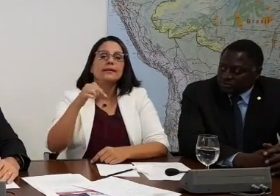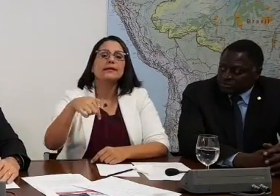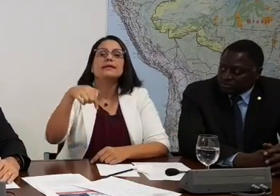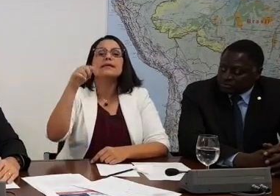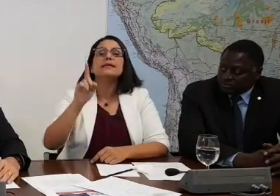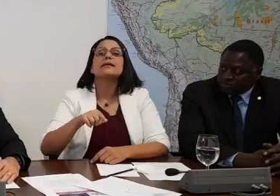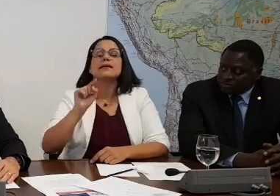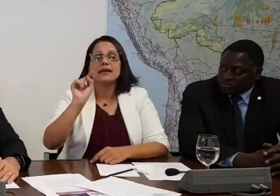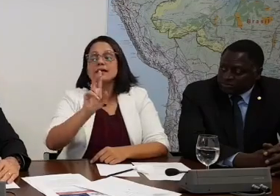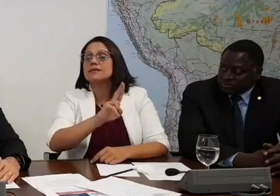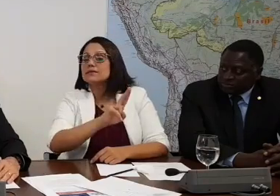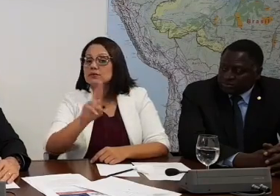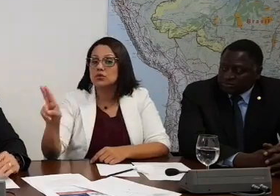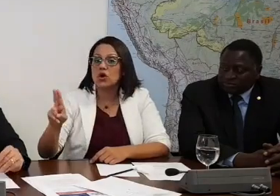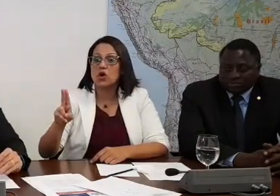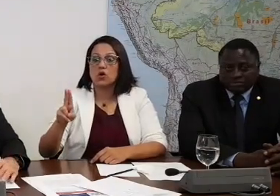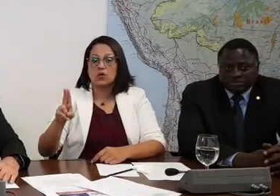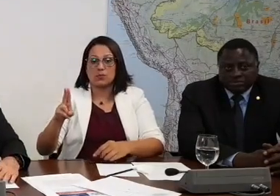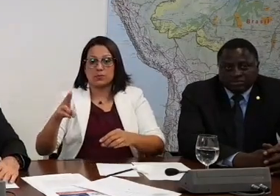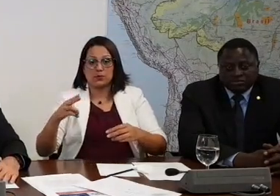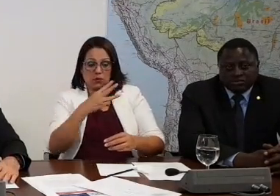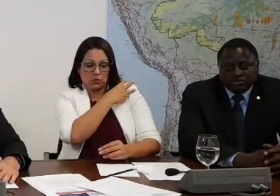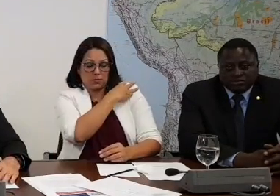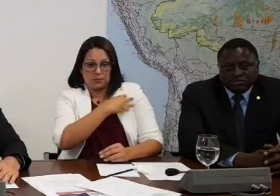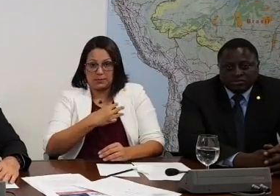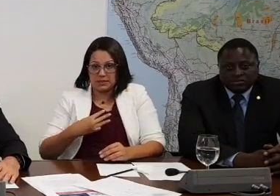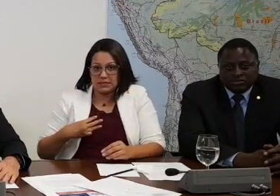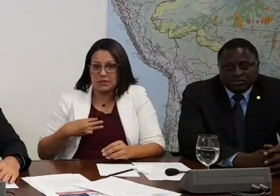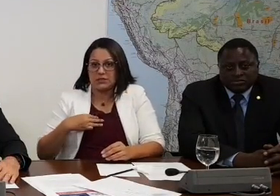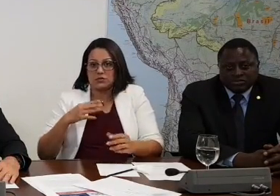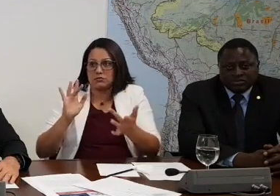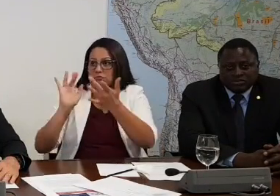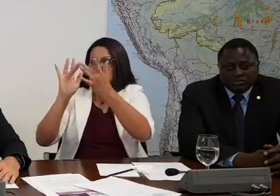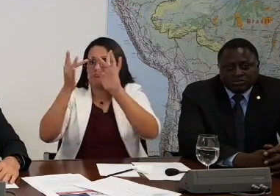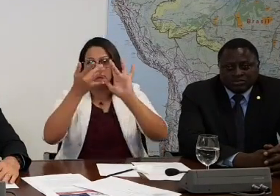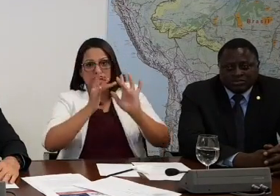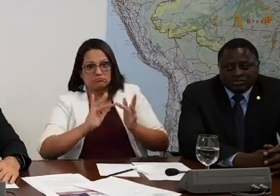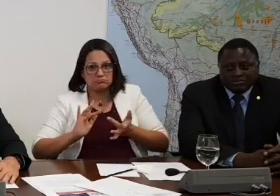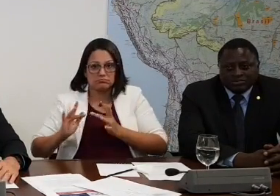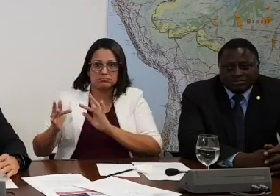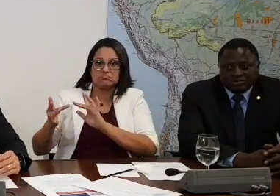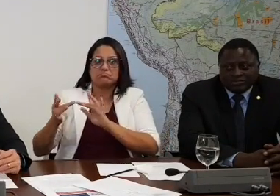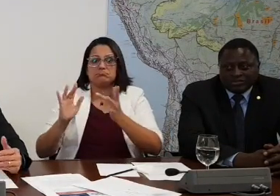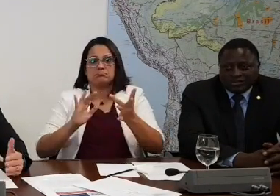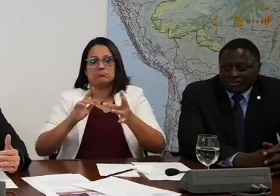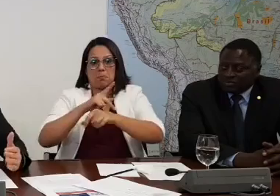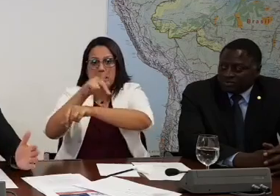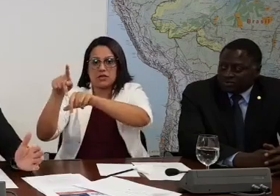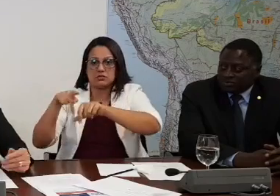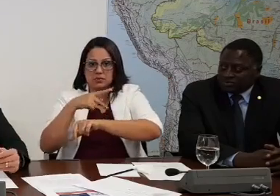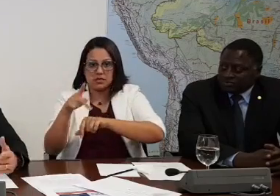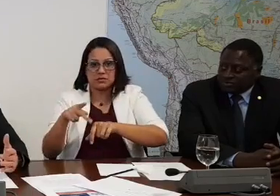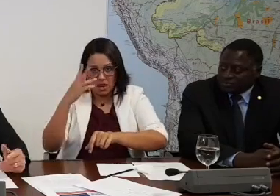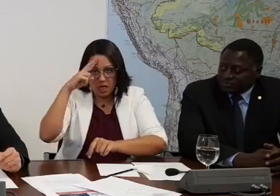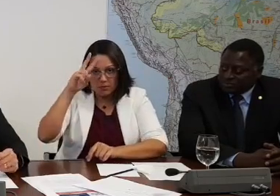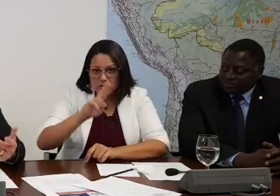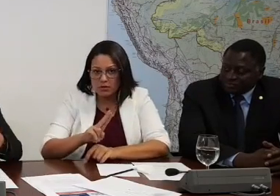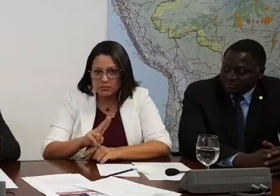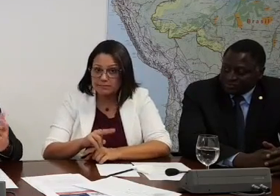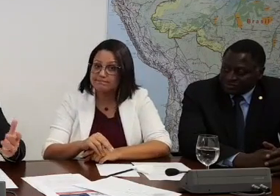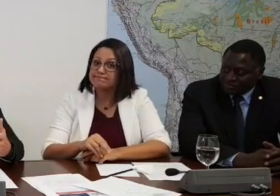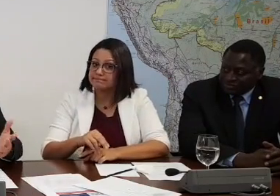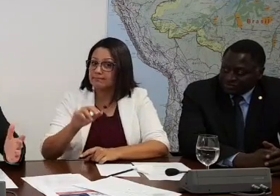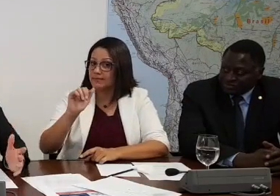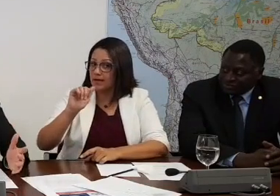embaixador não, quem era o ministro da Associação Exteriores até o ano passado? Alguém lembra o nome dele aqui? Um tal de Aloysio Nunes Ferreira, era formado